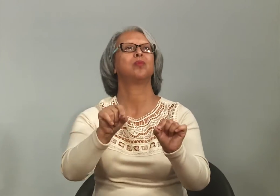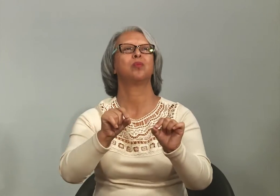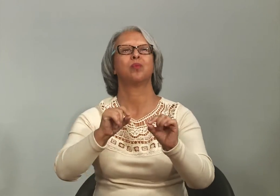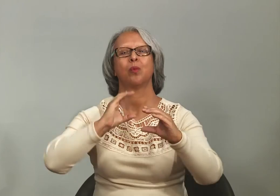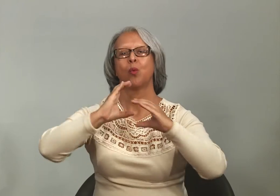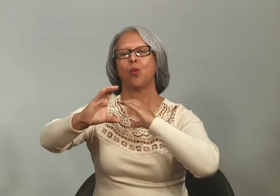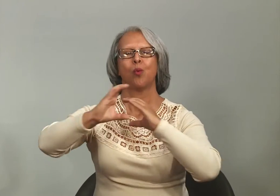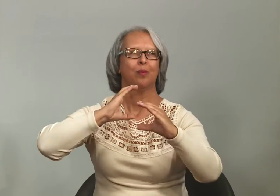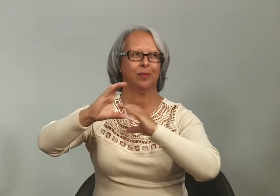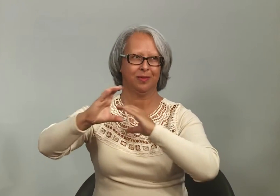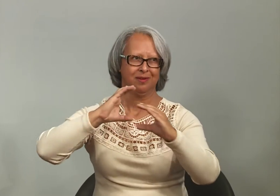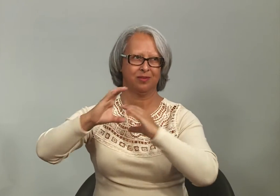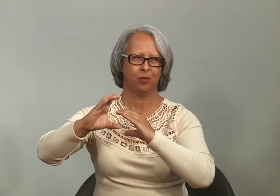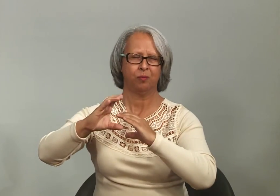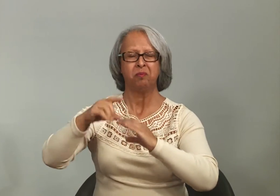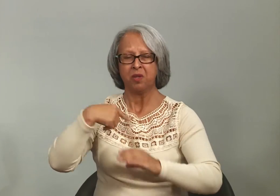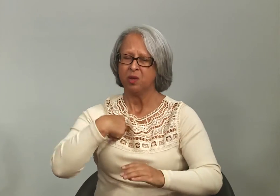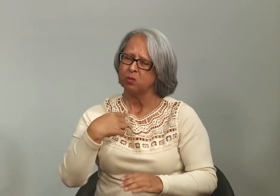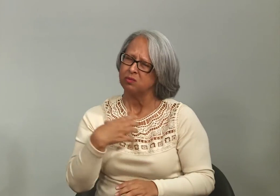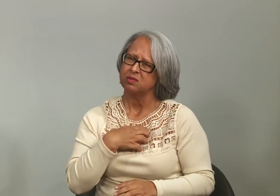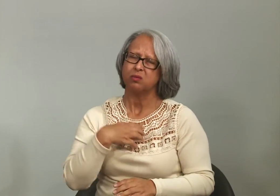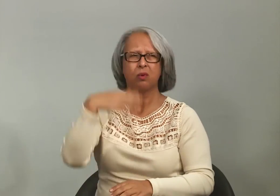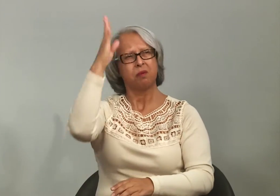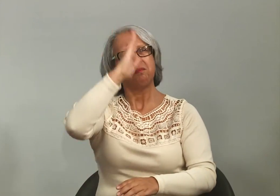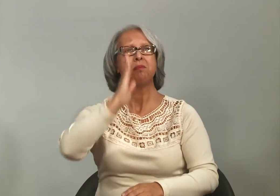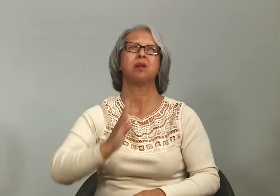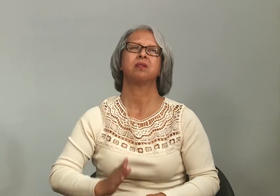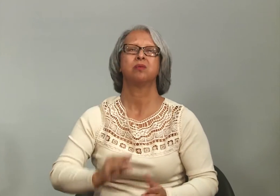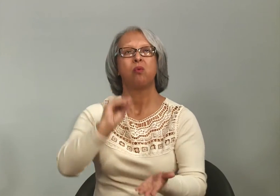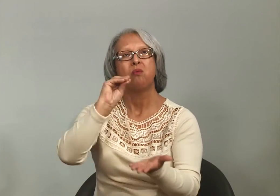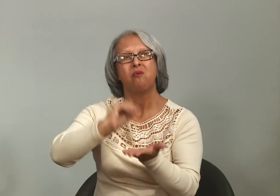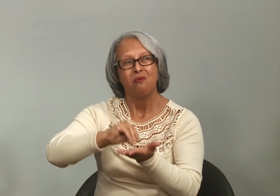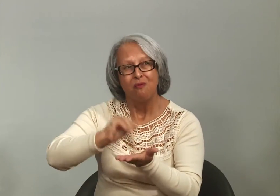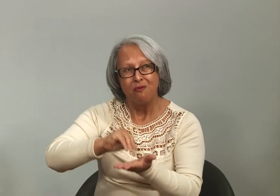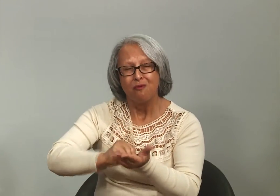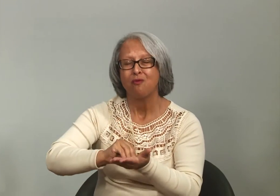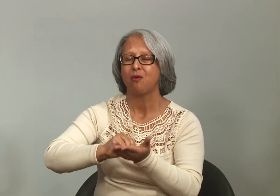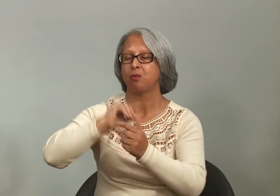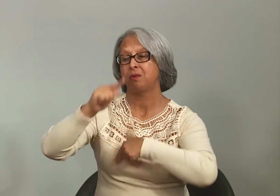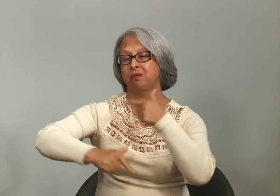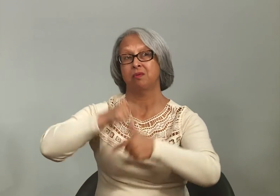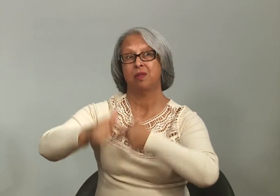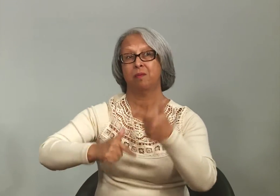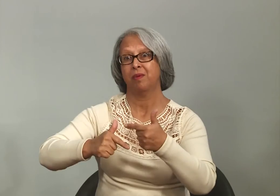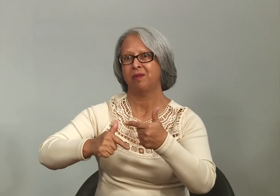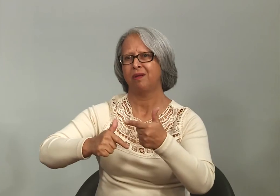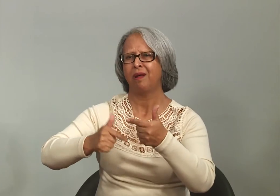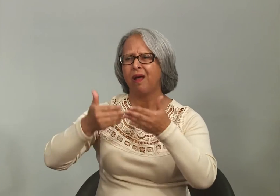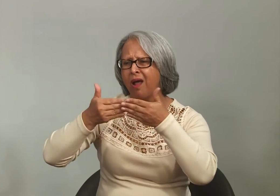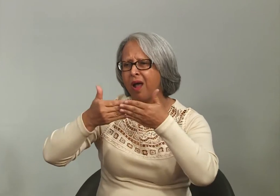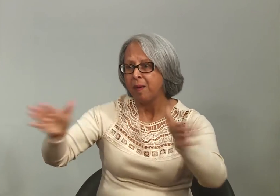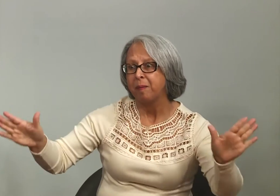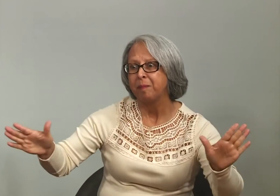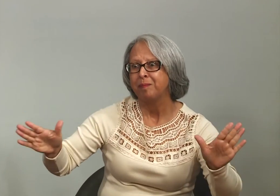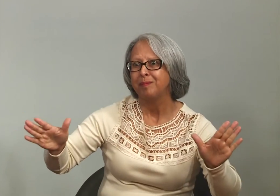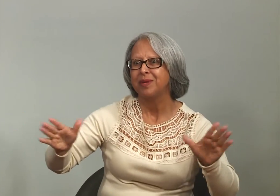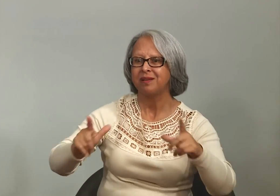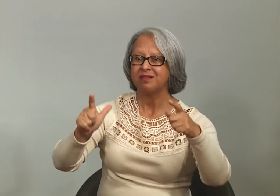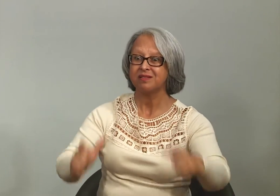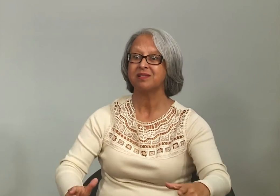para se comunicar. Eu sinto que no Brasil ainda falta um trabalho nesse sentido, a